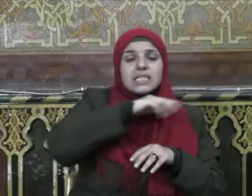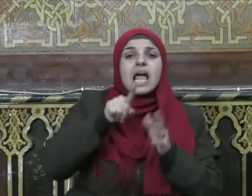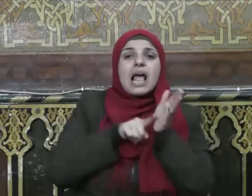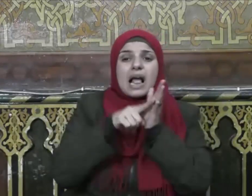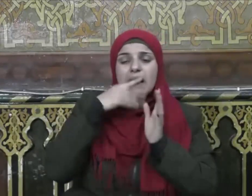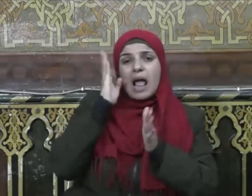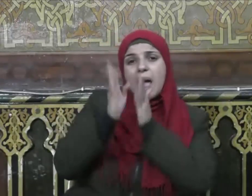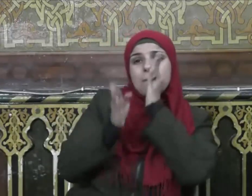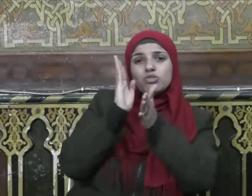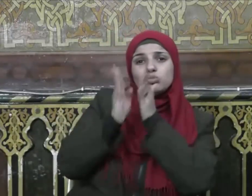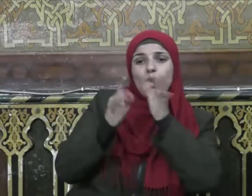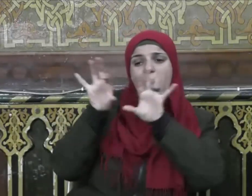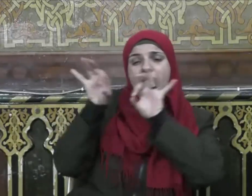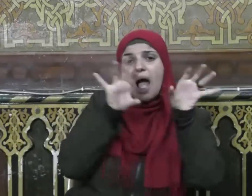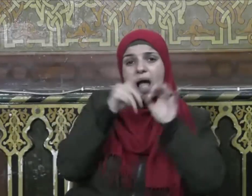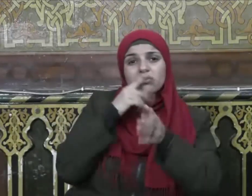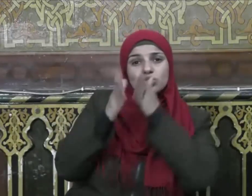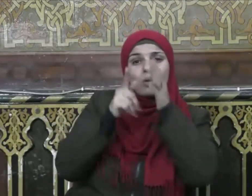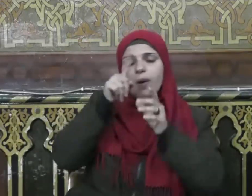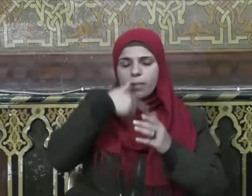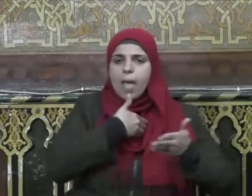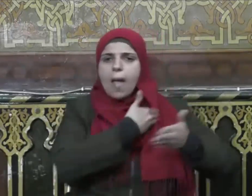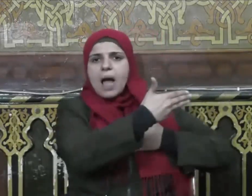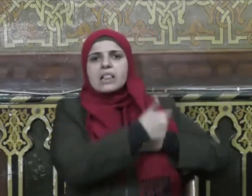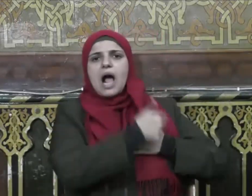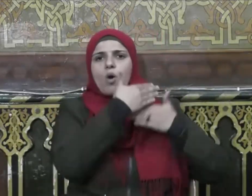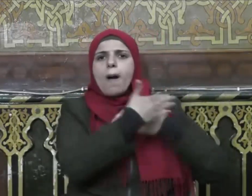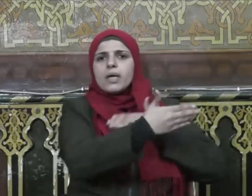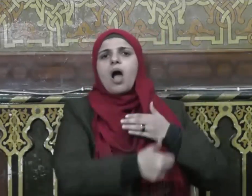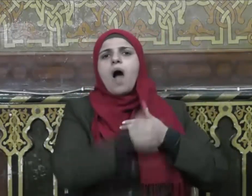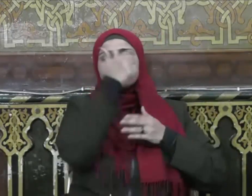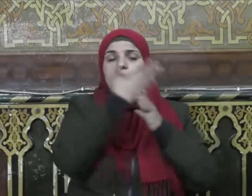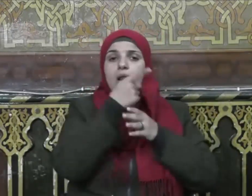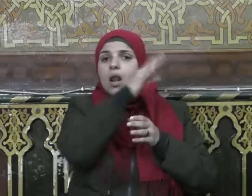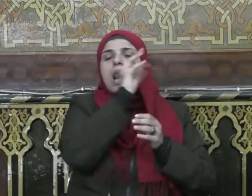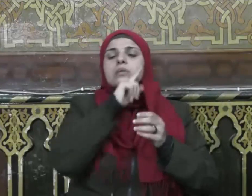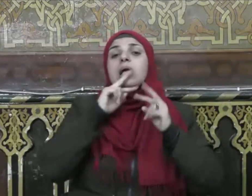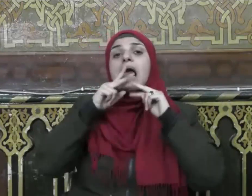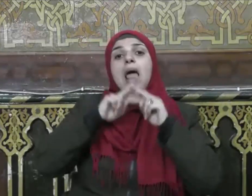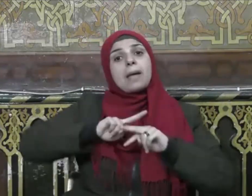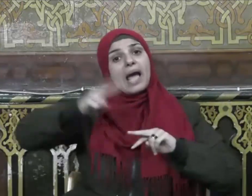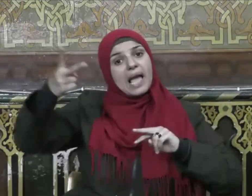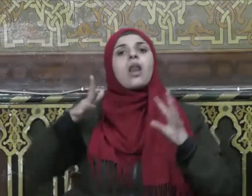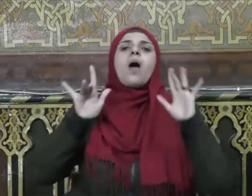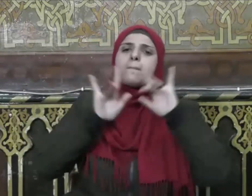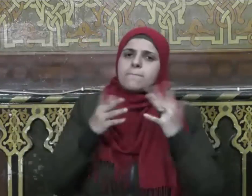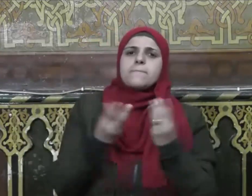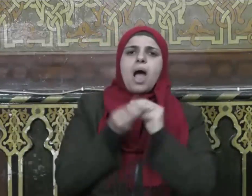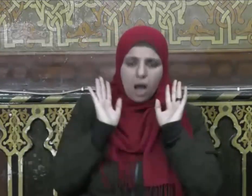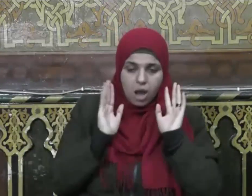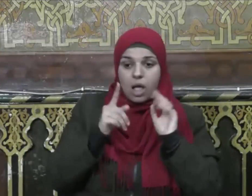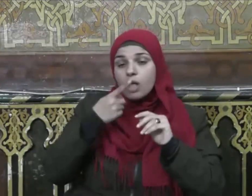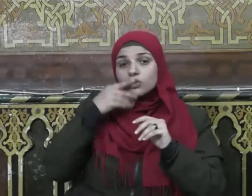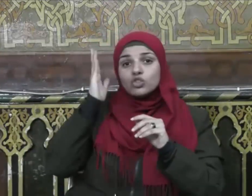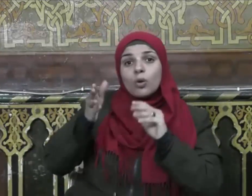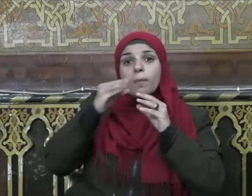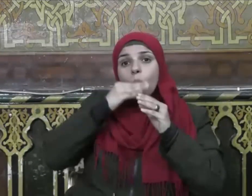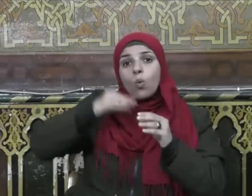آياتنا فأعرض عنهم حتى يخوضوا في حديث غيره وإما ينسينك